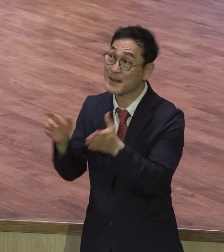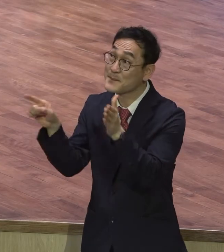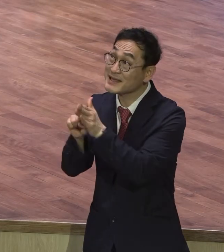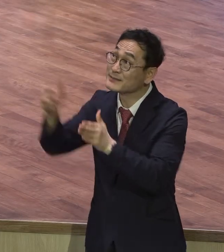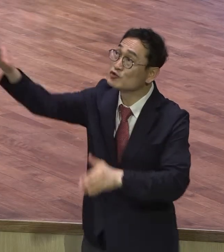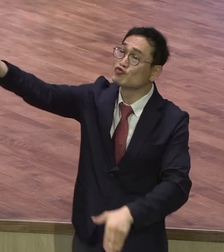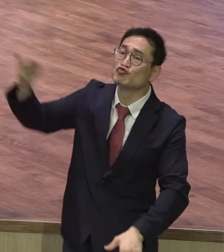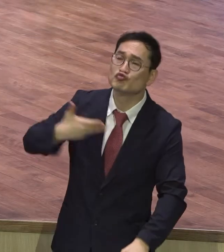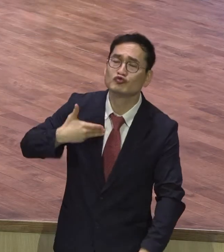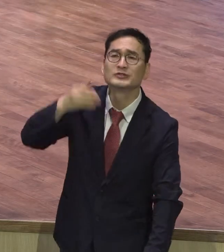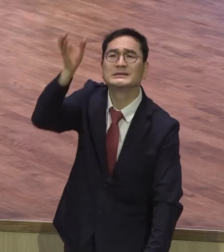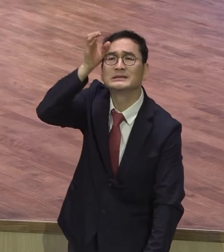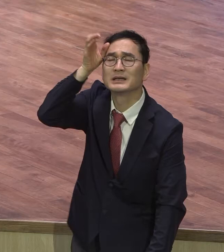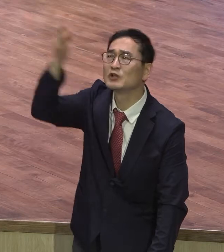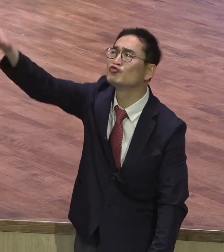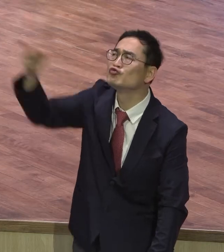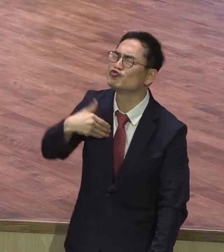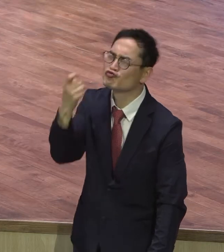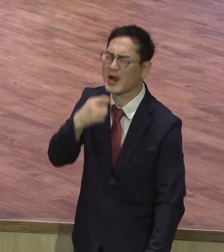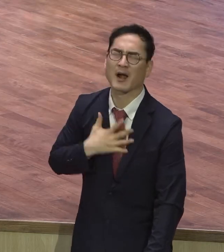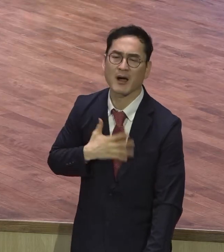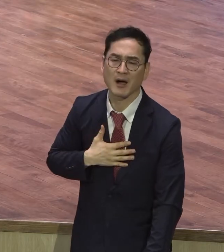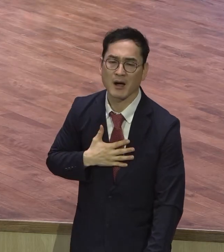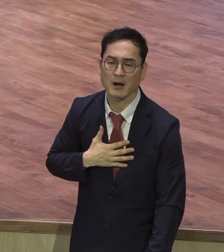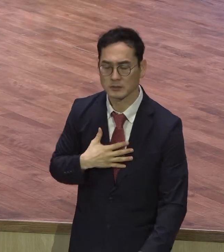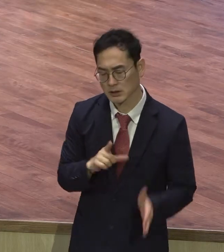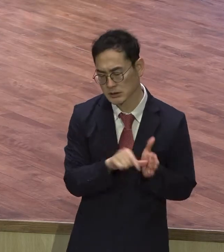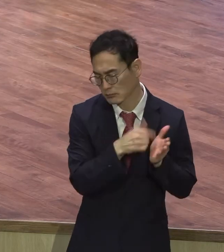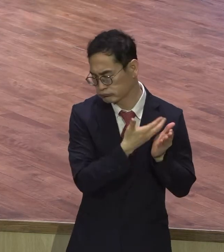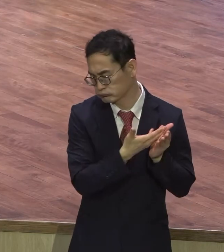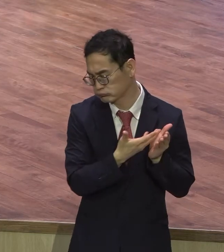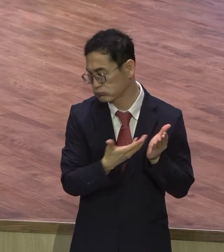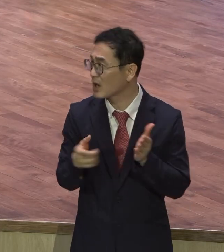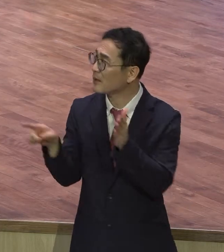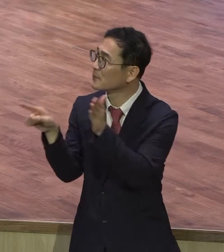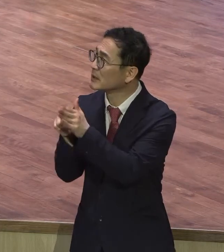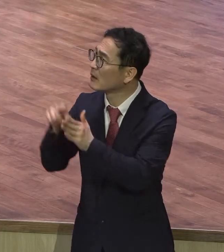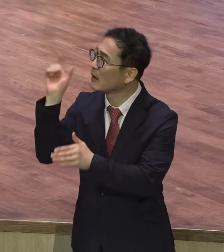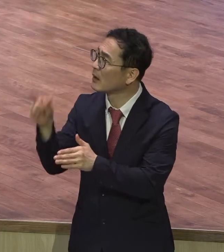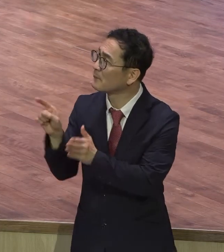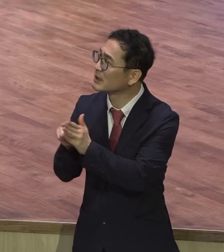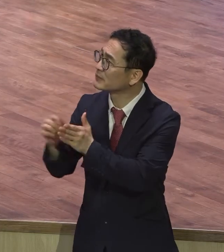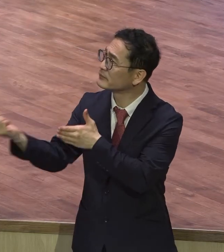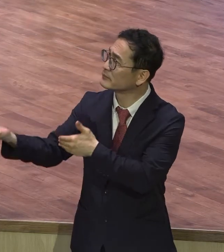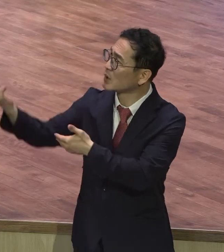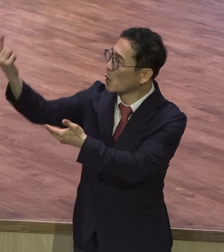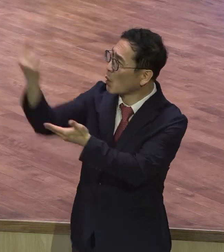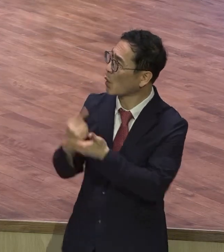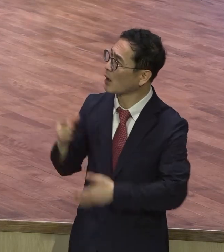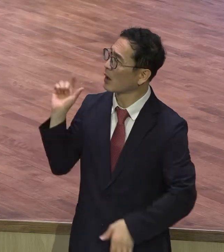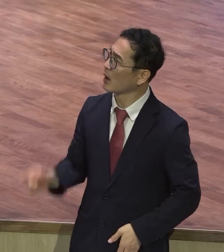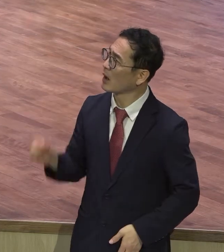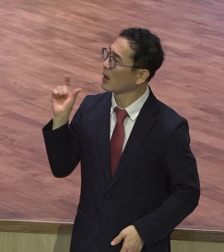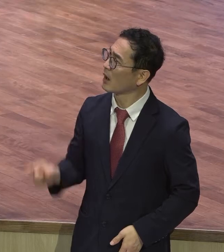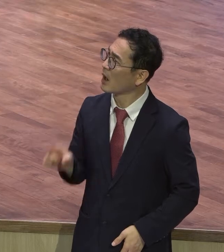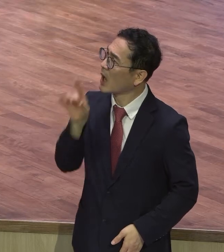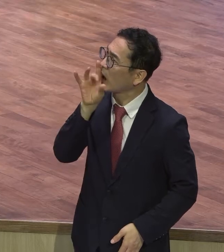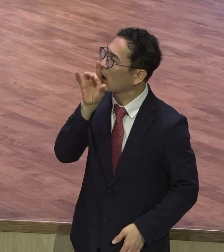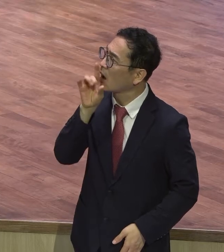기대했다 그러나 시간이 흘러도 믿음은 오지 않은 것 같았다 그러던 어느 날 로마서